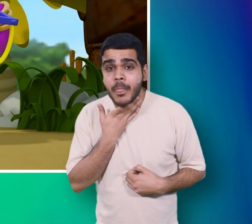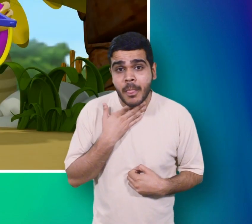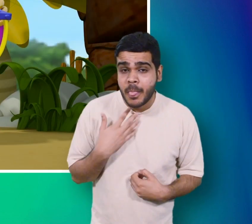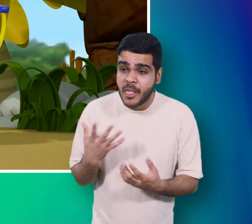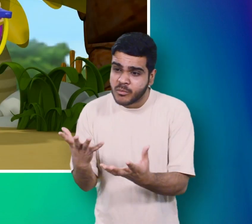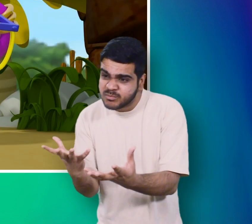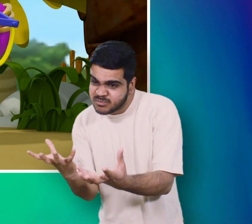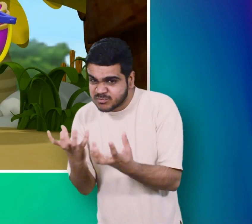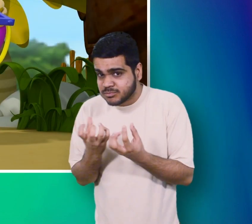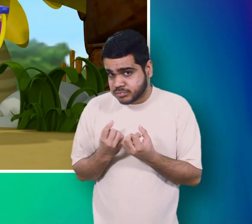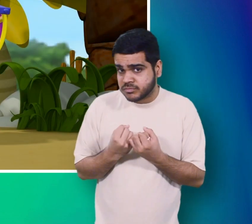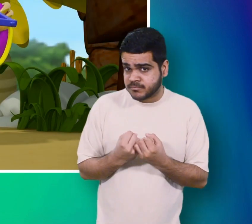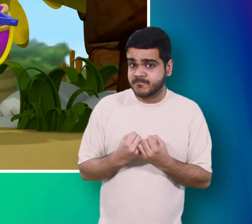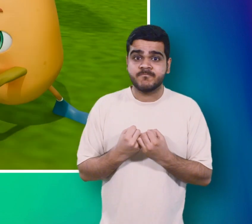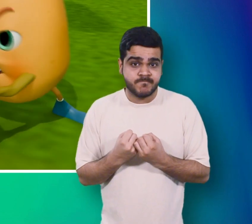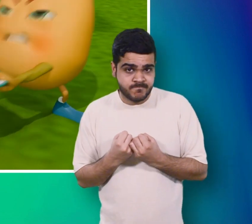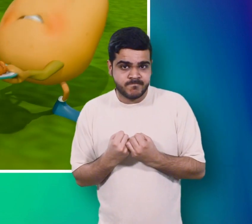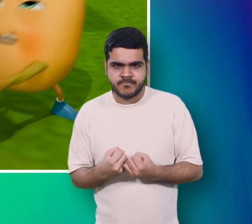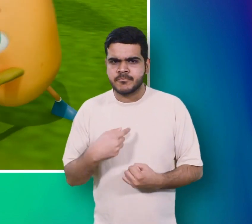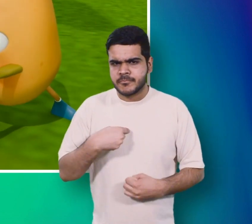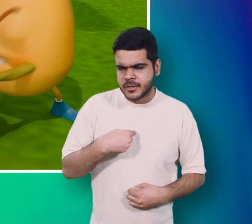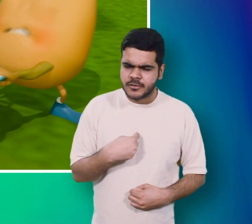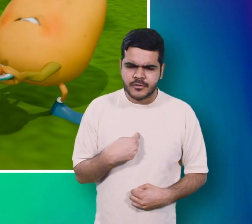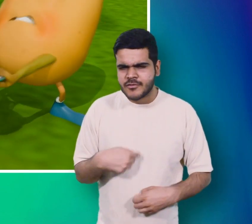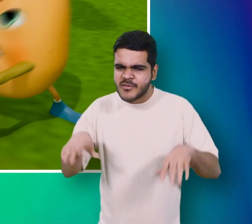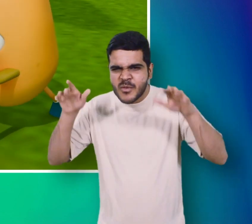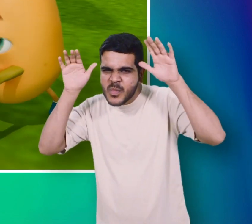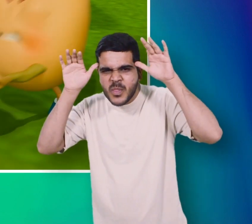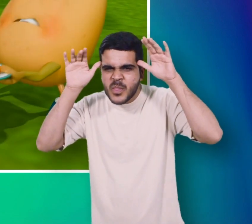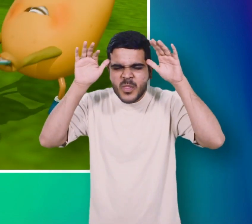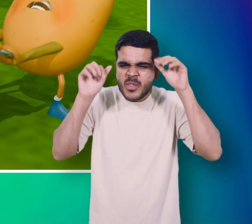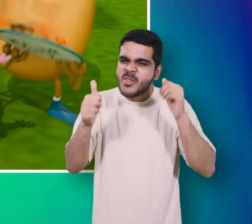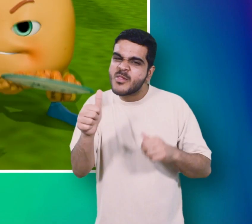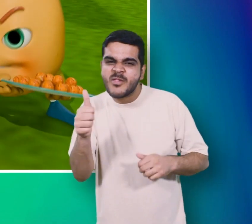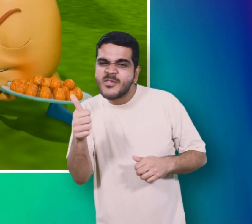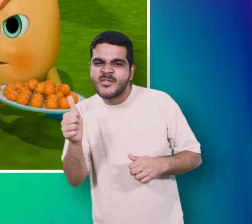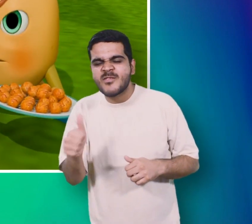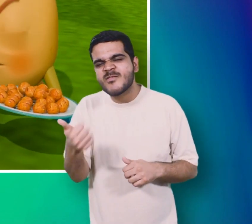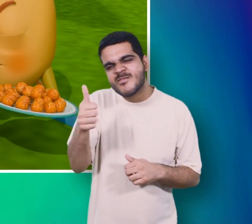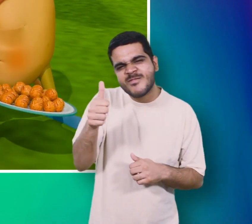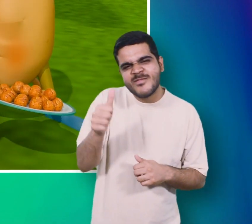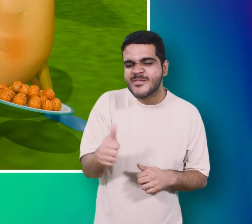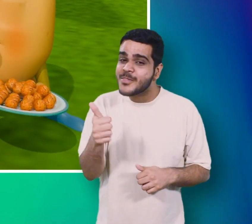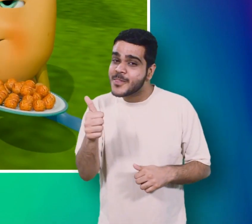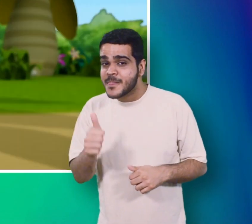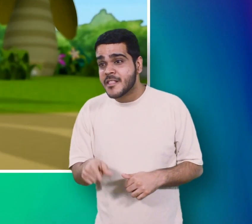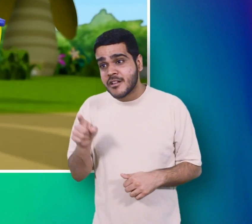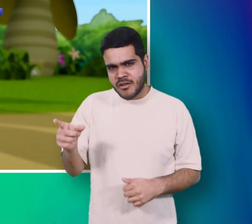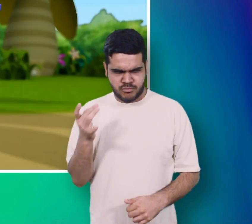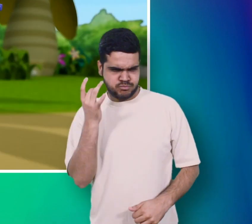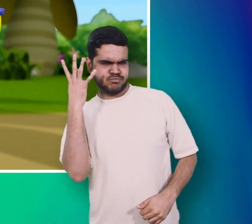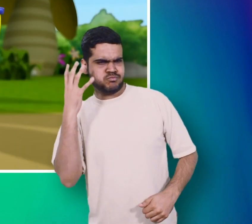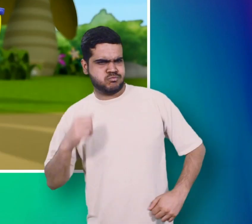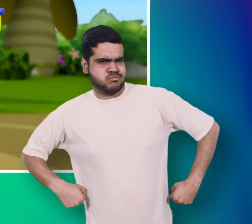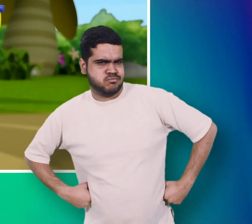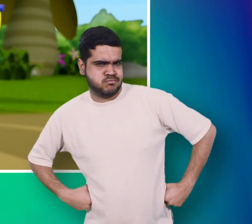रहा था मैं भी उसी को चिड़ा रहा था उसको भी गुसा